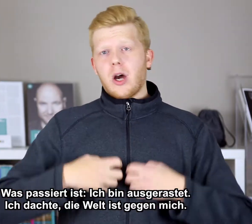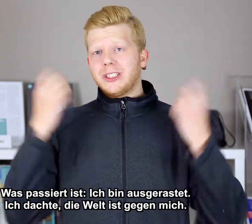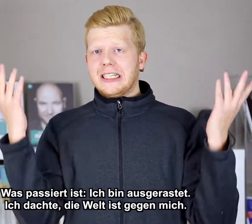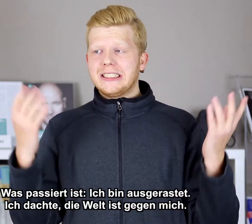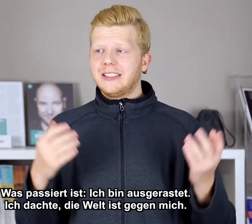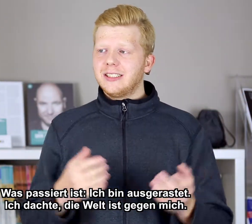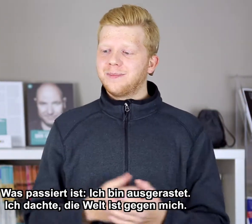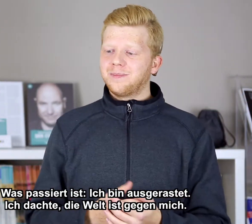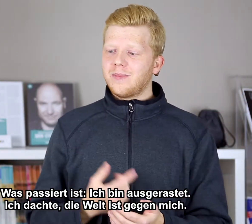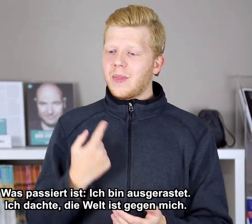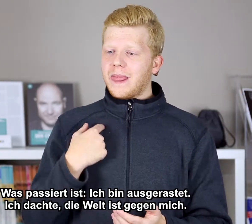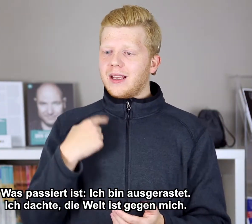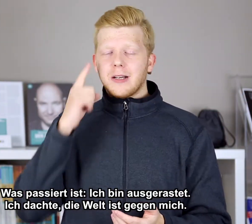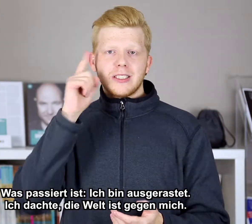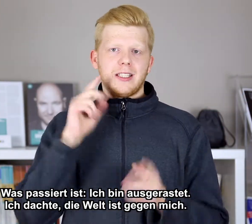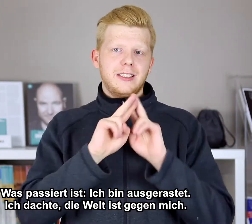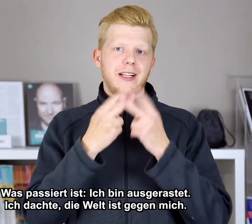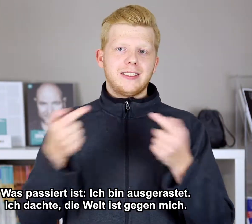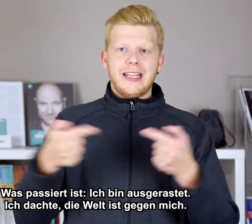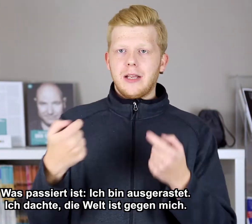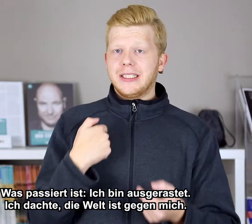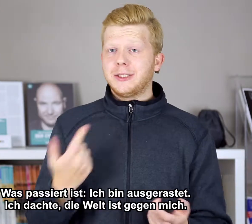ausgelastet. Ich habe gesagt, die Welt ist gegen mich.